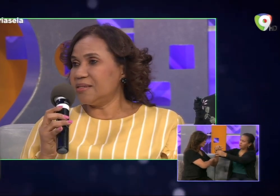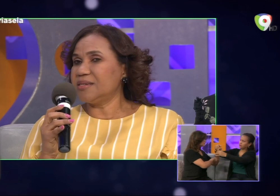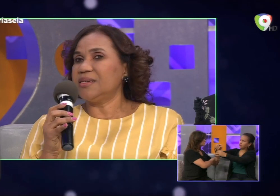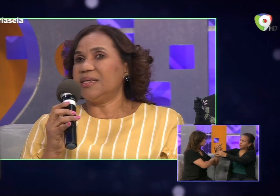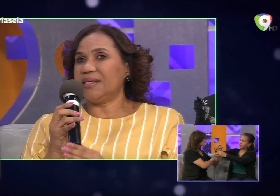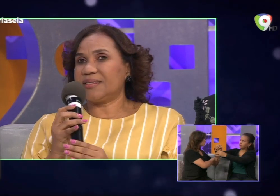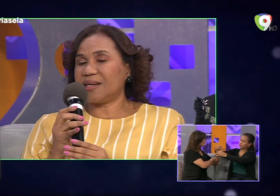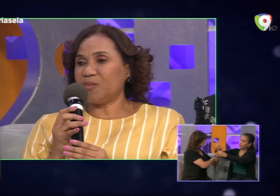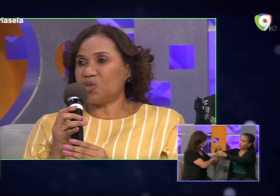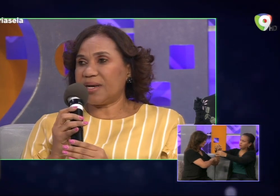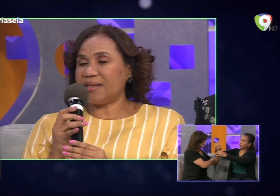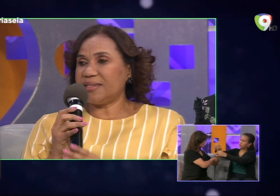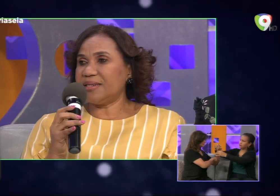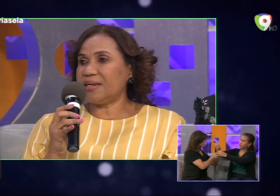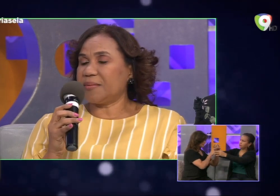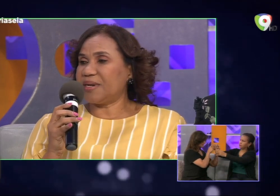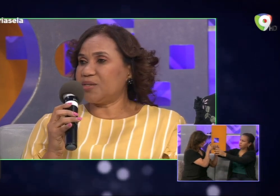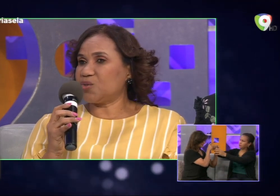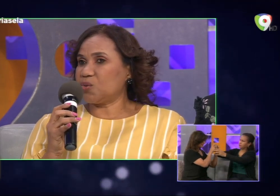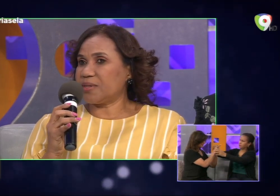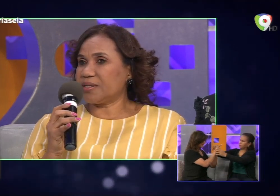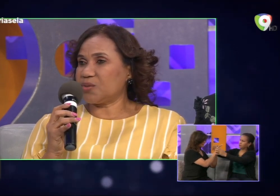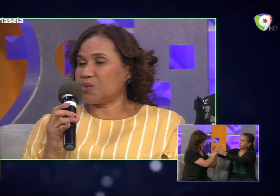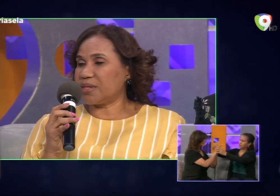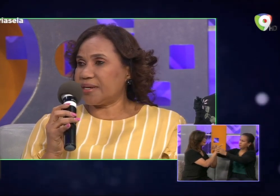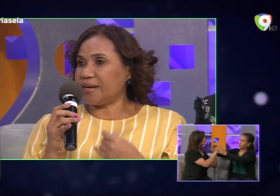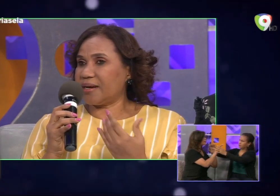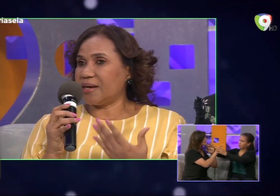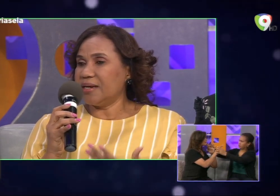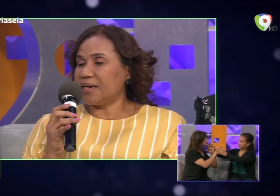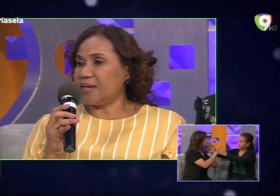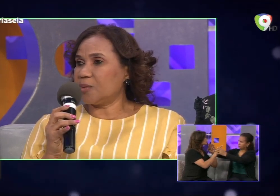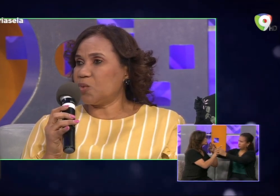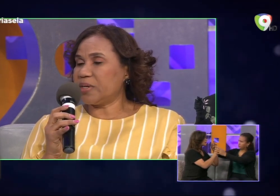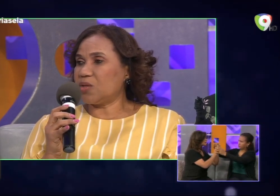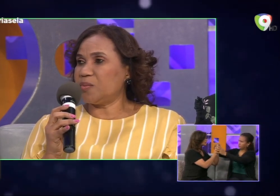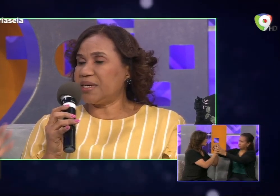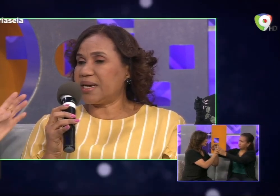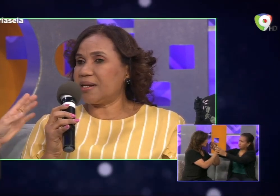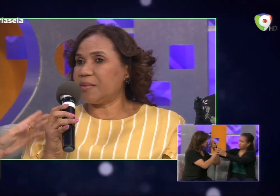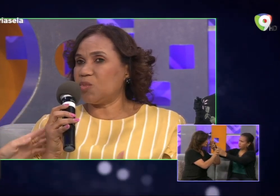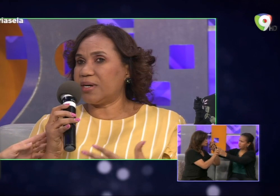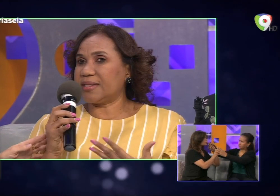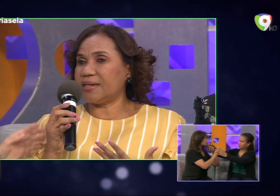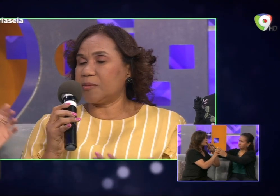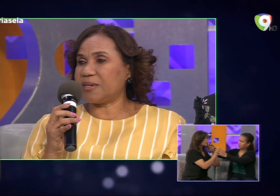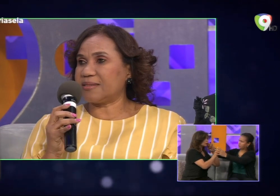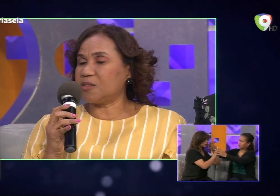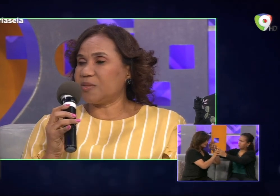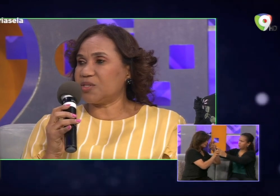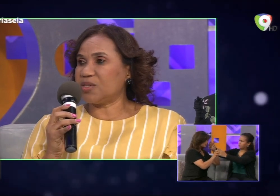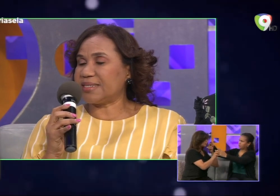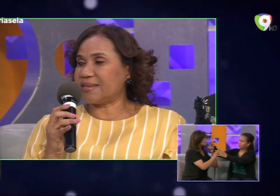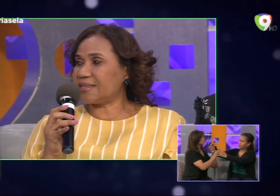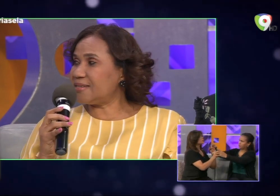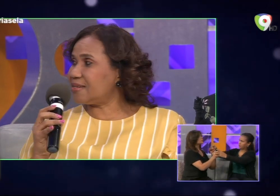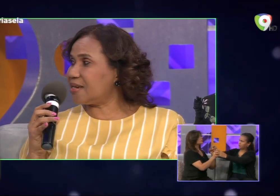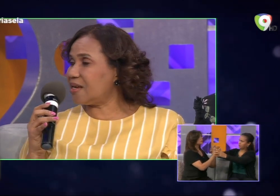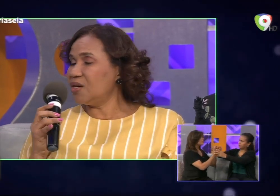estaremos allí hablando sobre la sordoseguera en la república dominicana vamos a tener participaciones artísticas